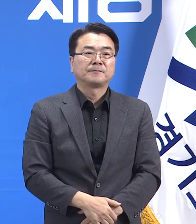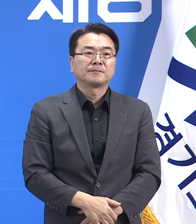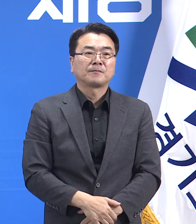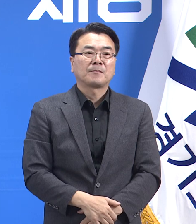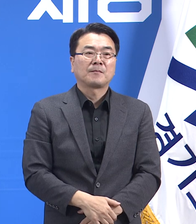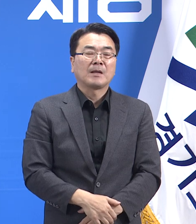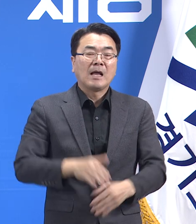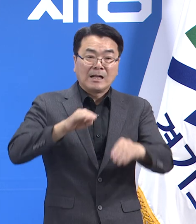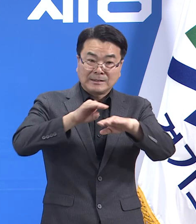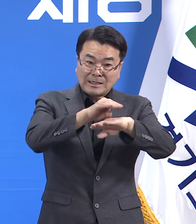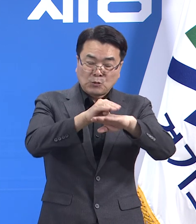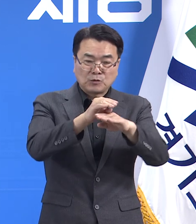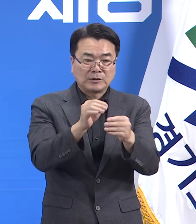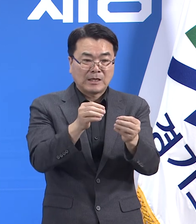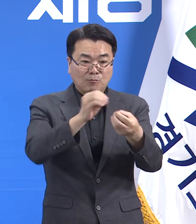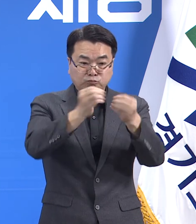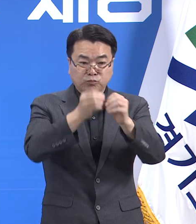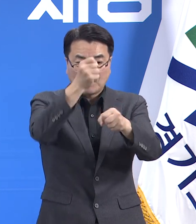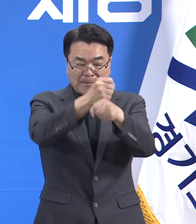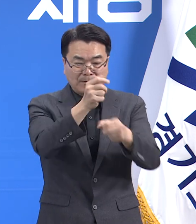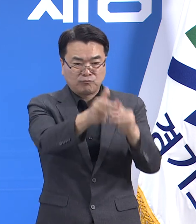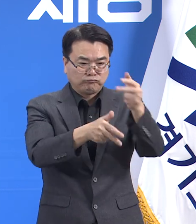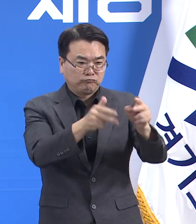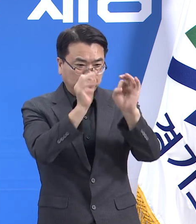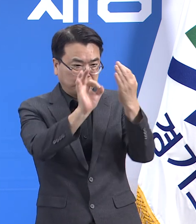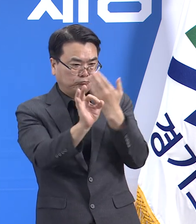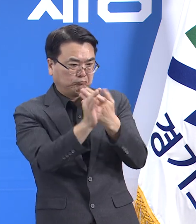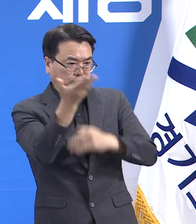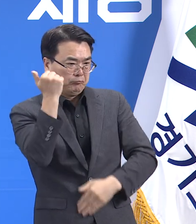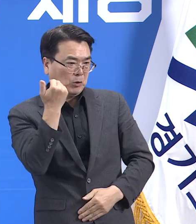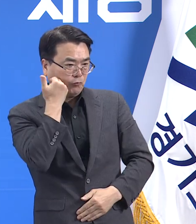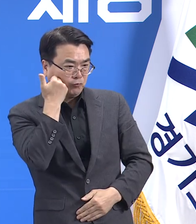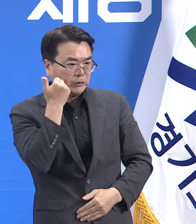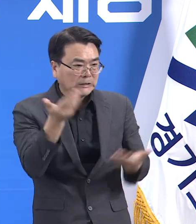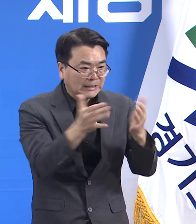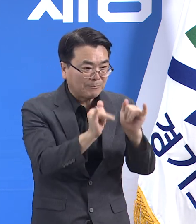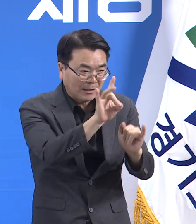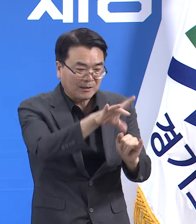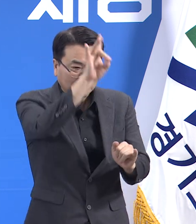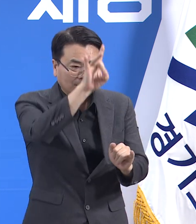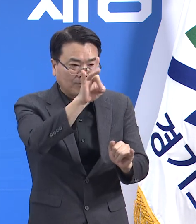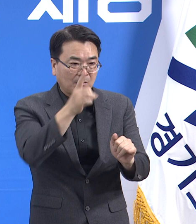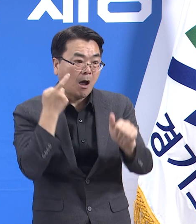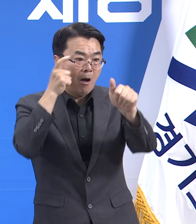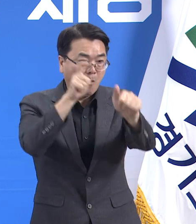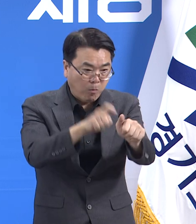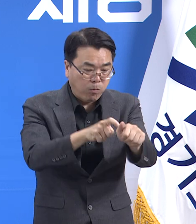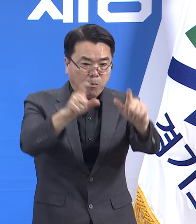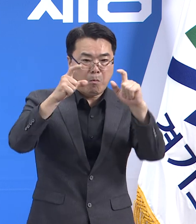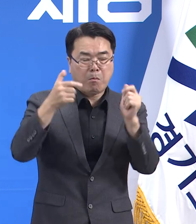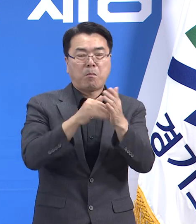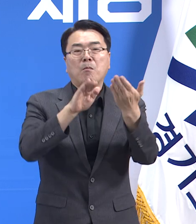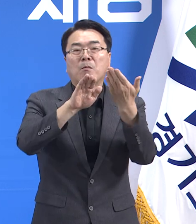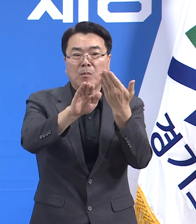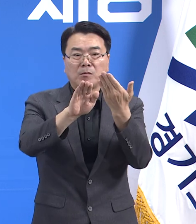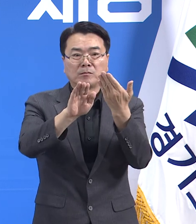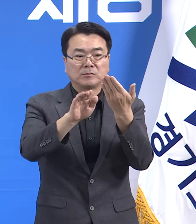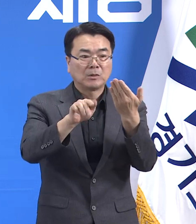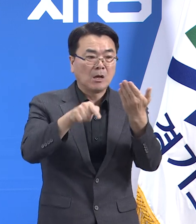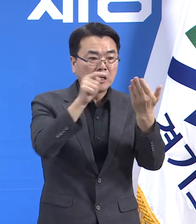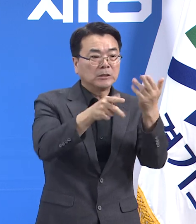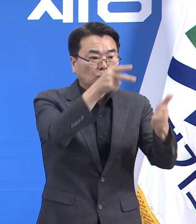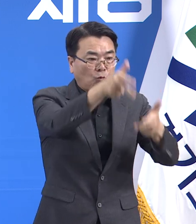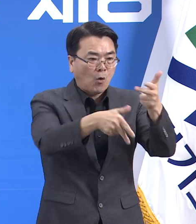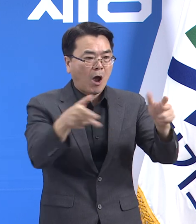사례입니다. 지난 26일 해당 업체 직원 1명이 최초 확진 판정을 받은 이후 해당 업체